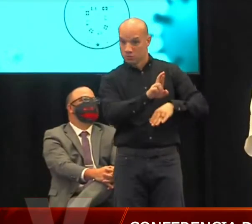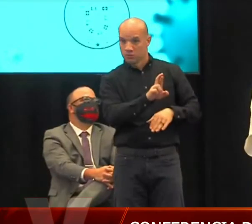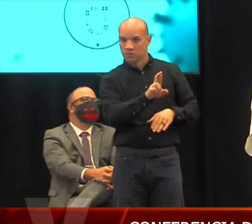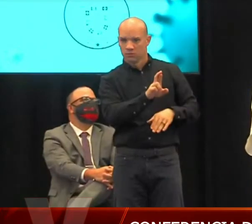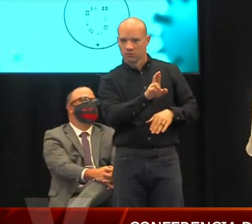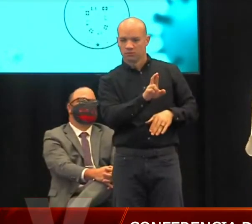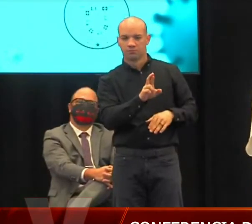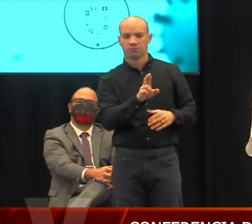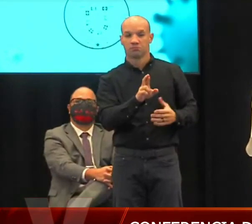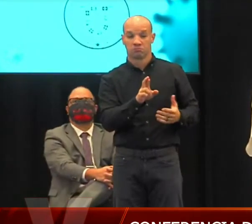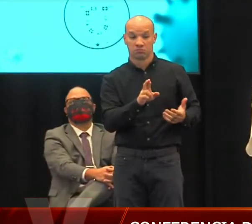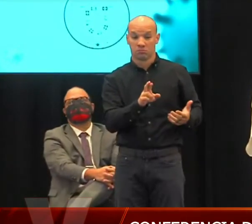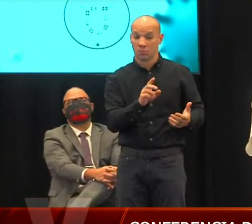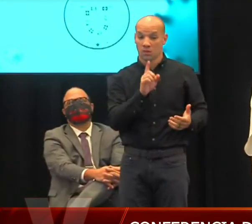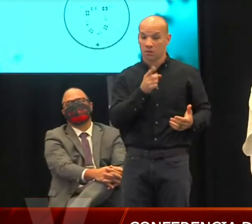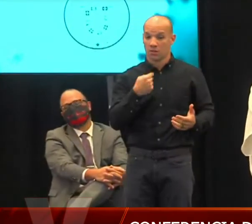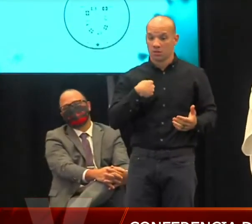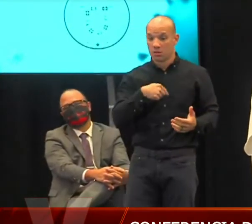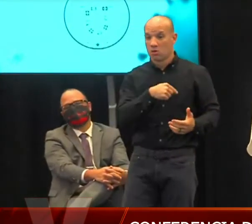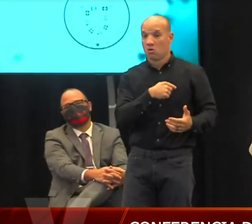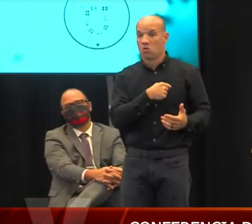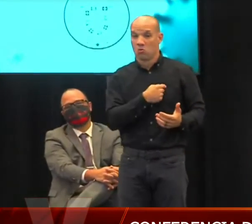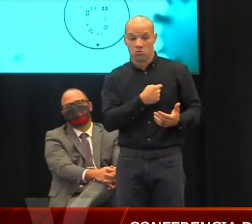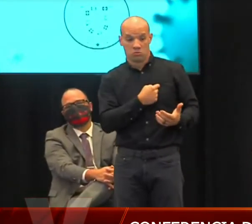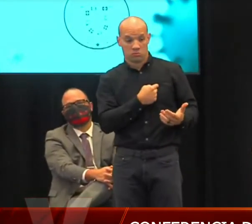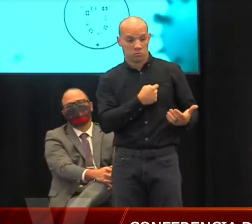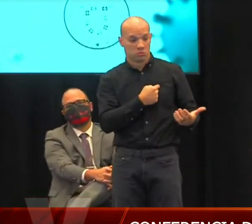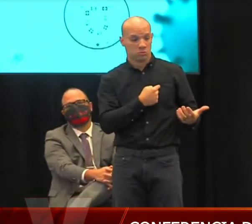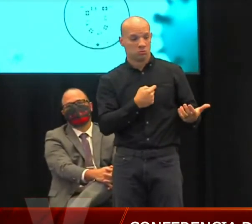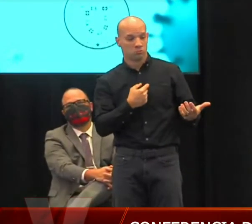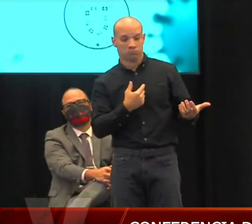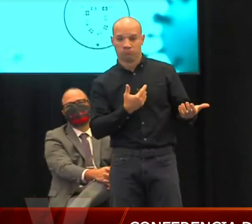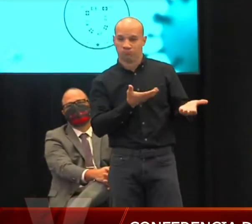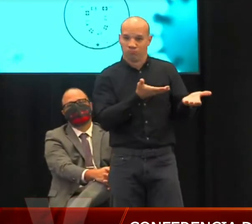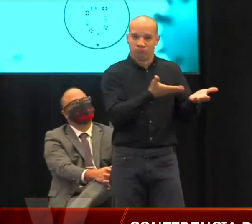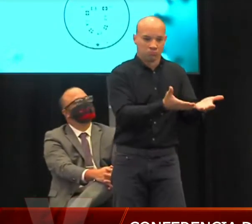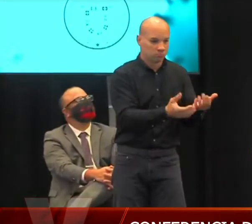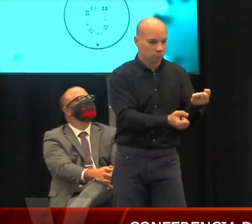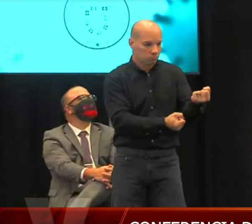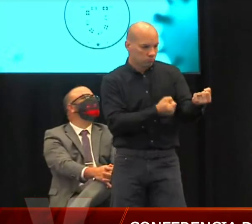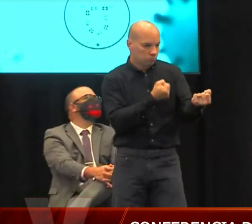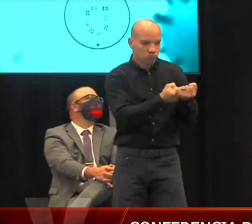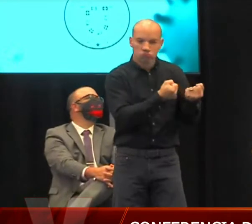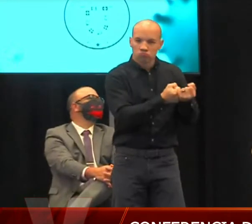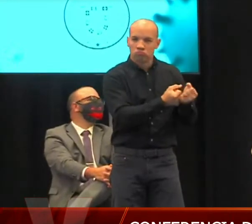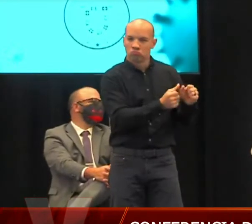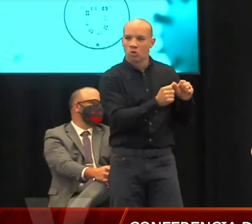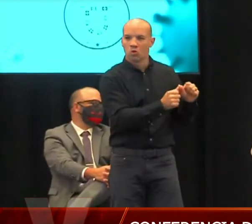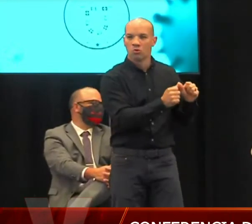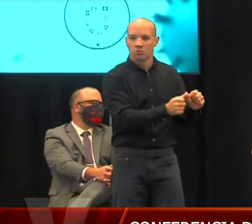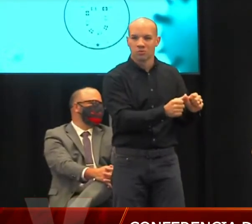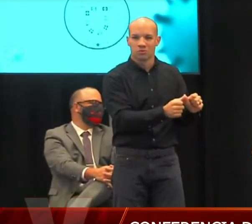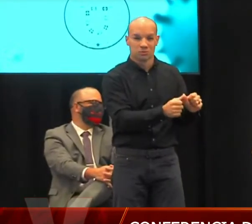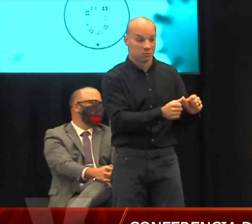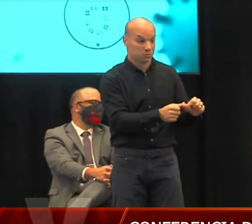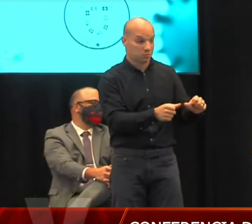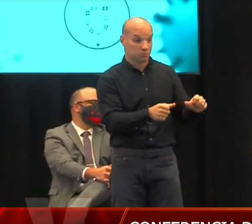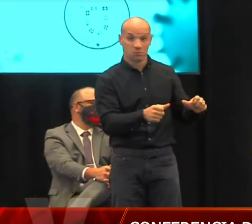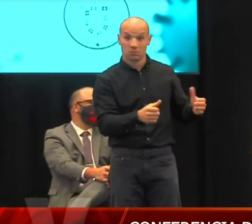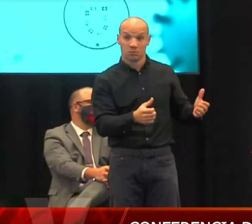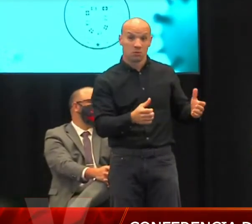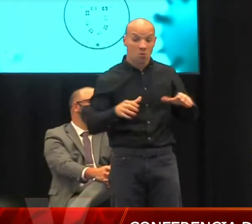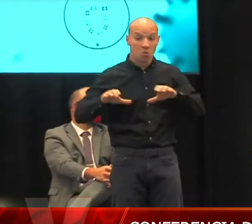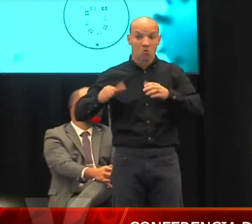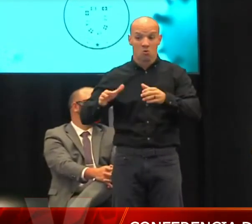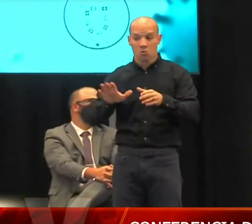de dar de nuestro ser, de nuestro empeño, con un grupo que recogimos de la empresa